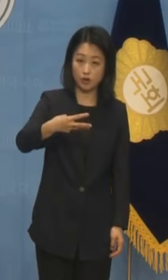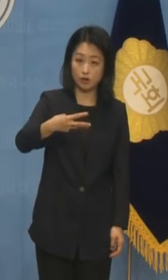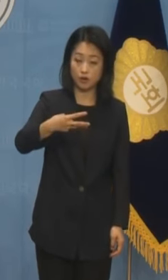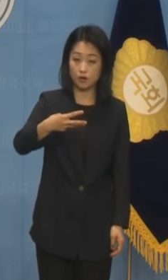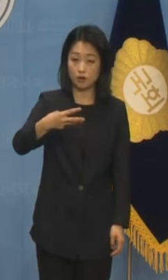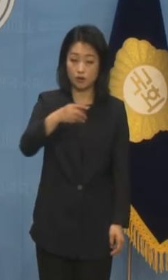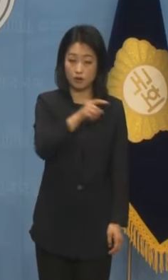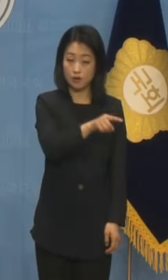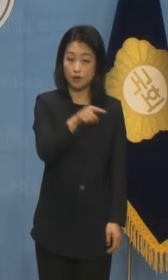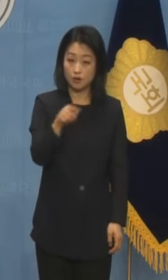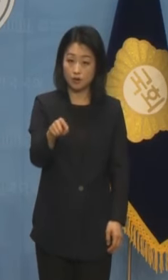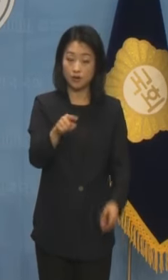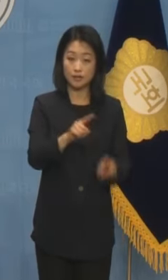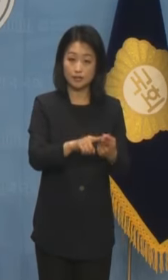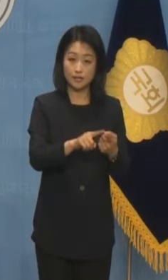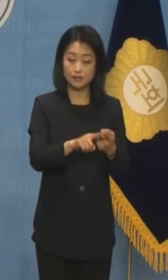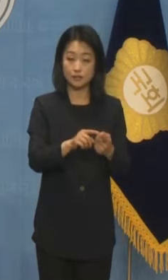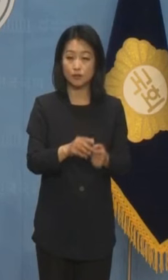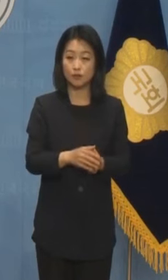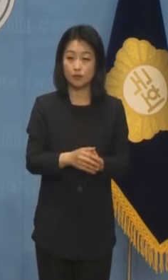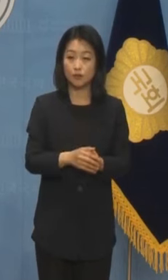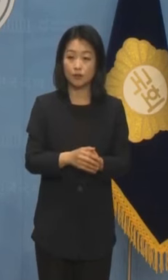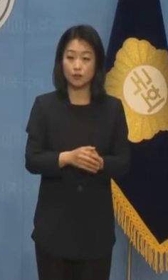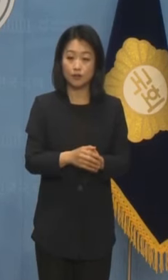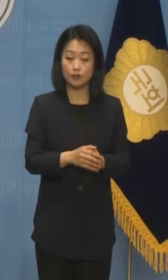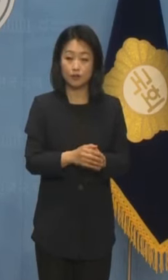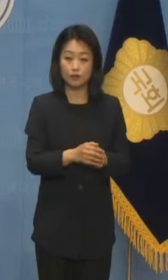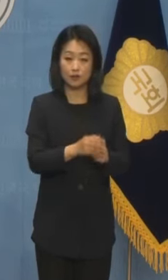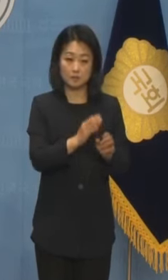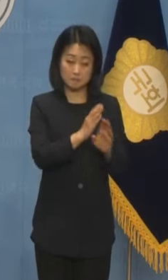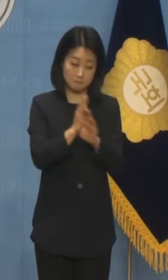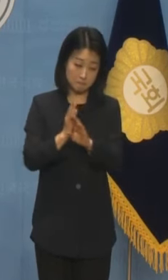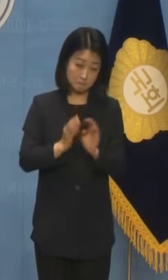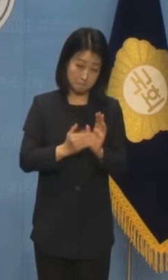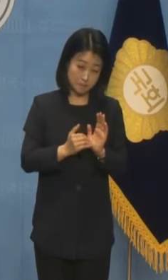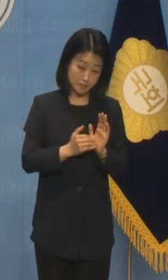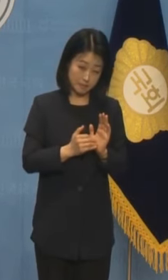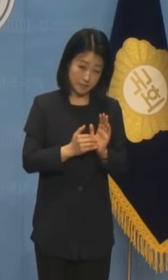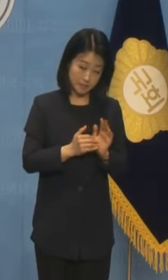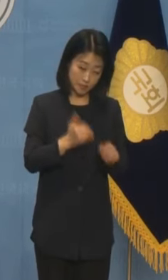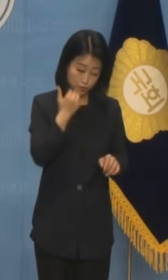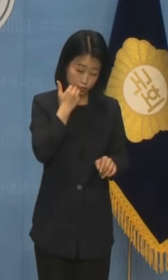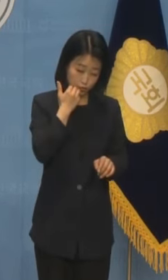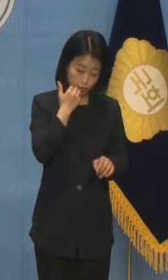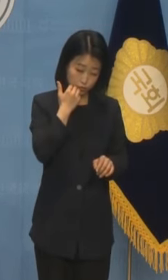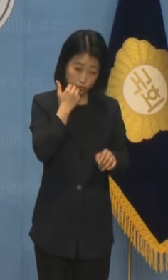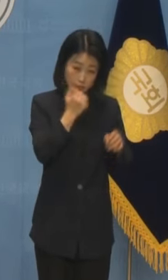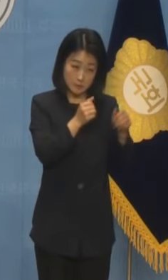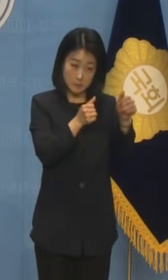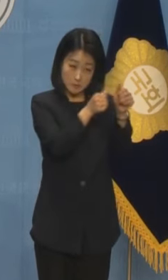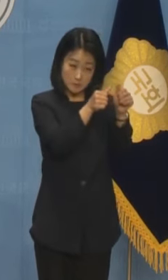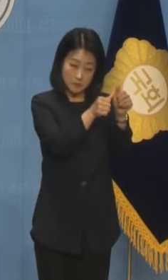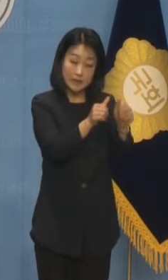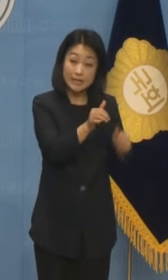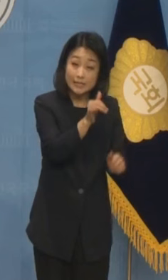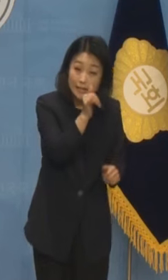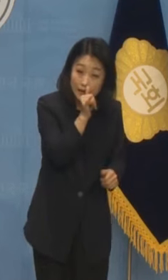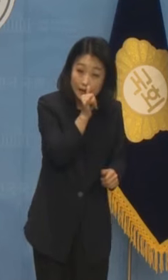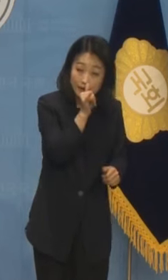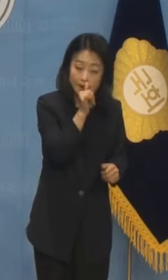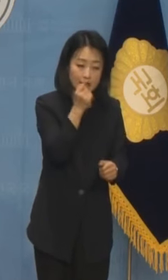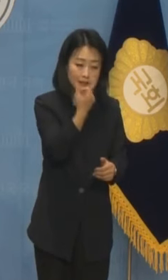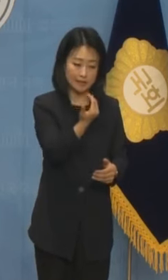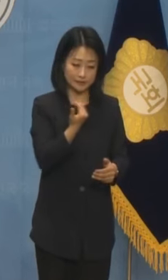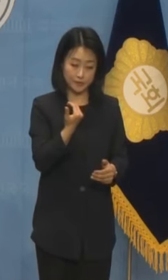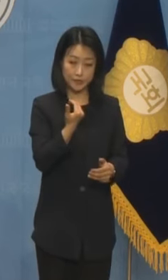검토설에 대통령실 내 비선 조직이 개입했다는 논란이 나온 지 불과 한 달도 채